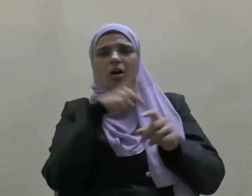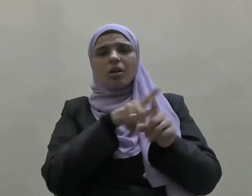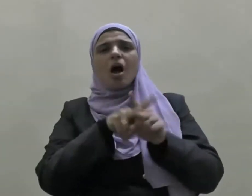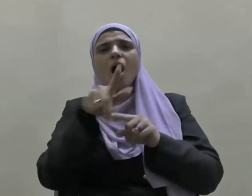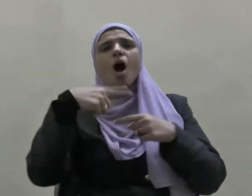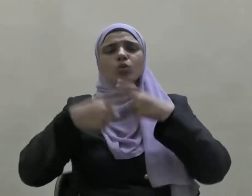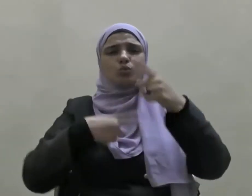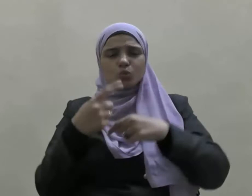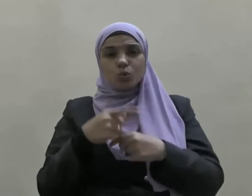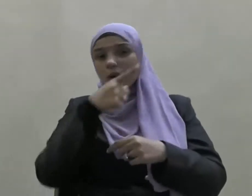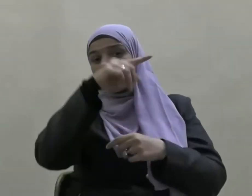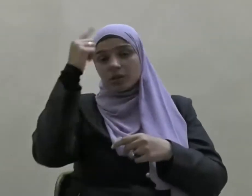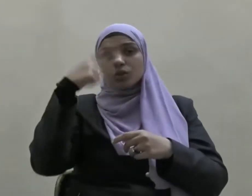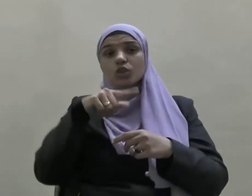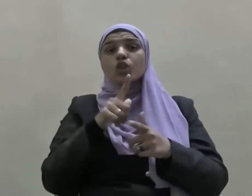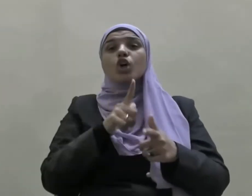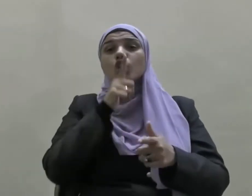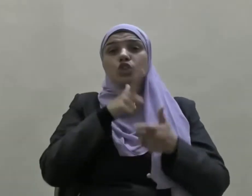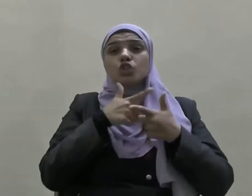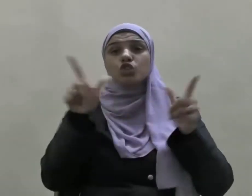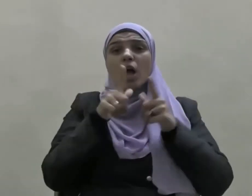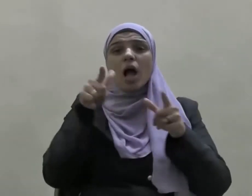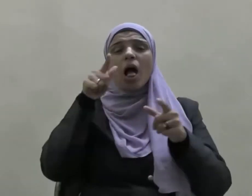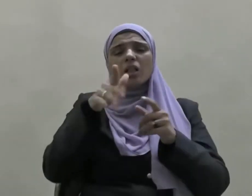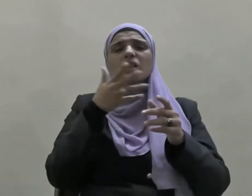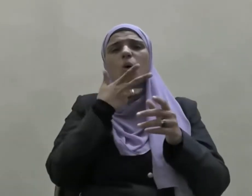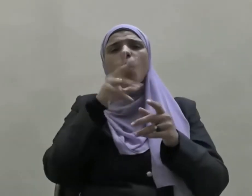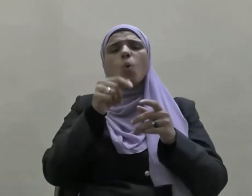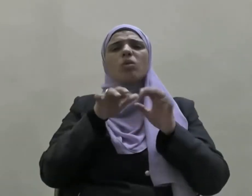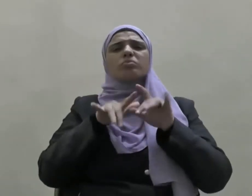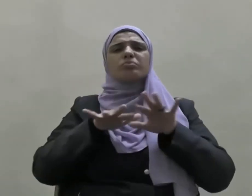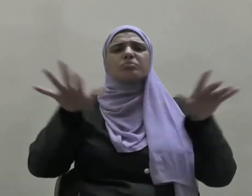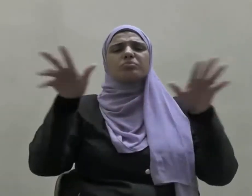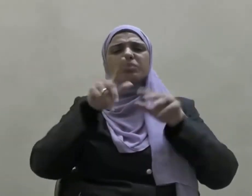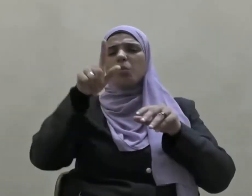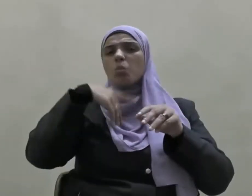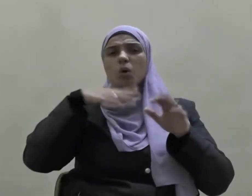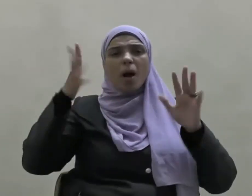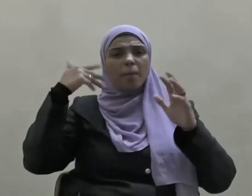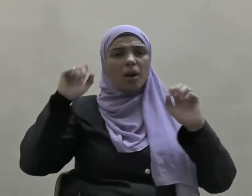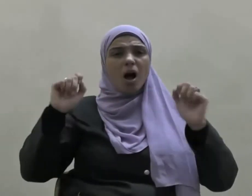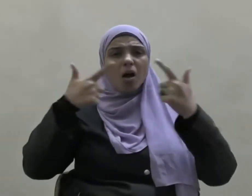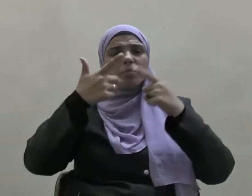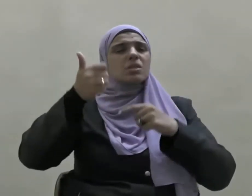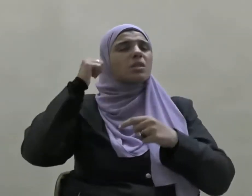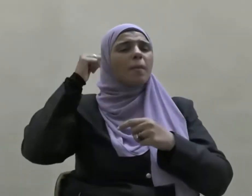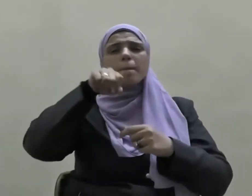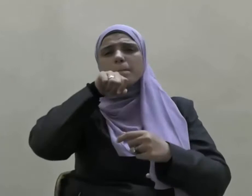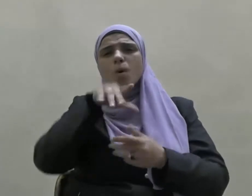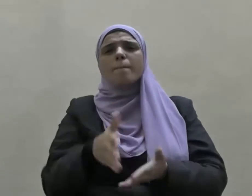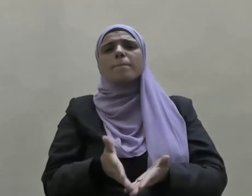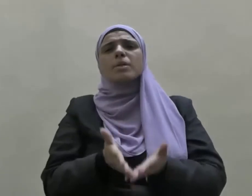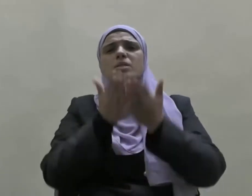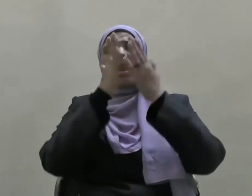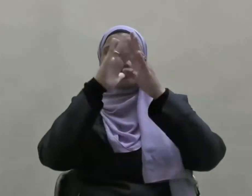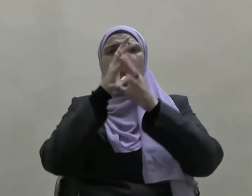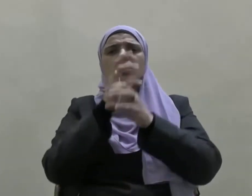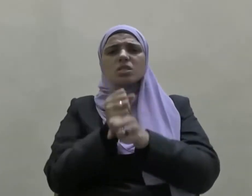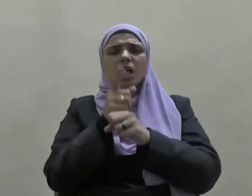والشائعات إحدى وسائل الحروب التي لم يسلم منها النبي صلى الله عليه